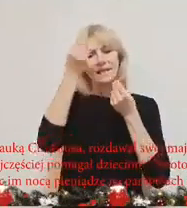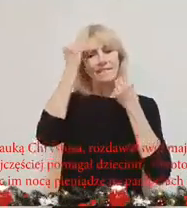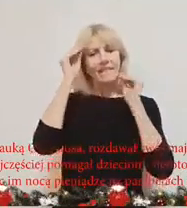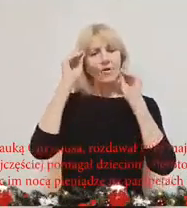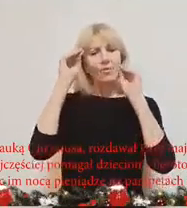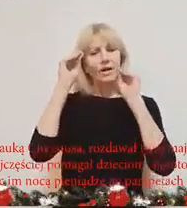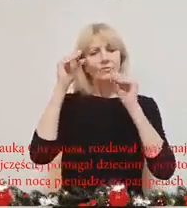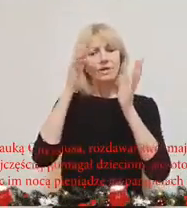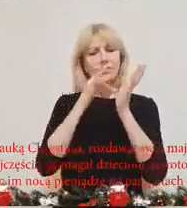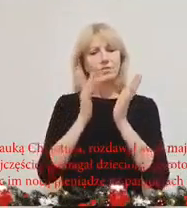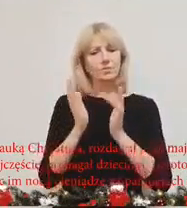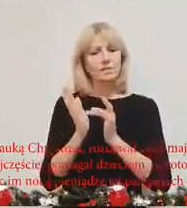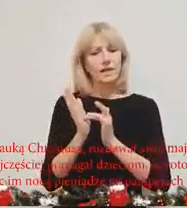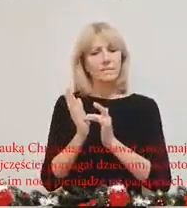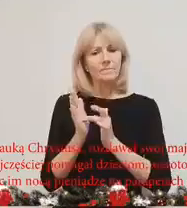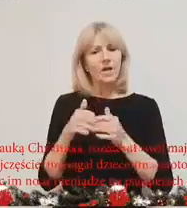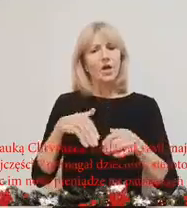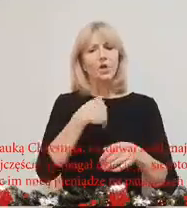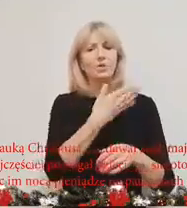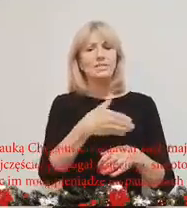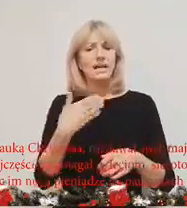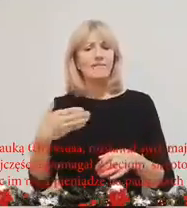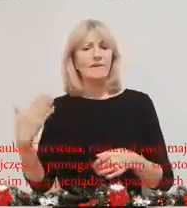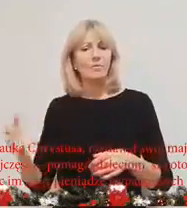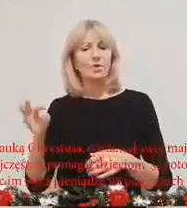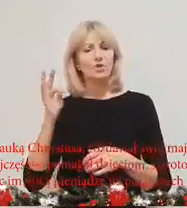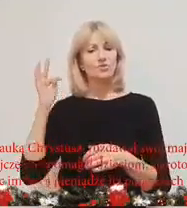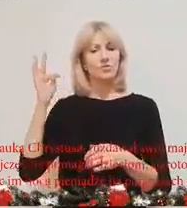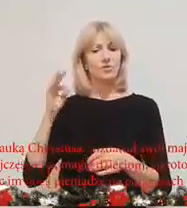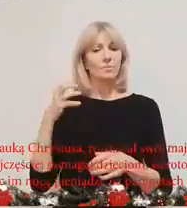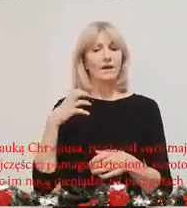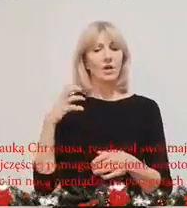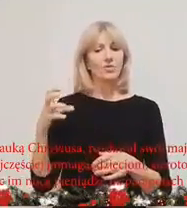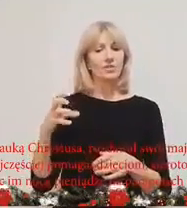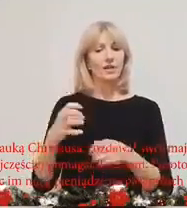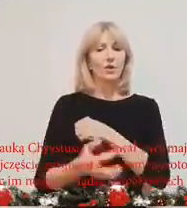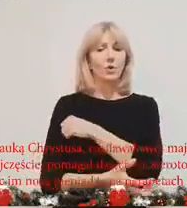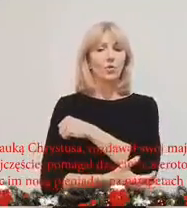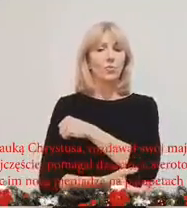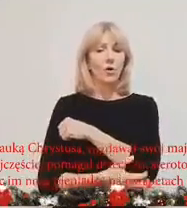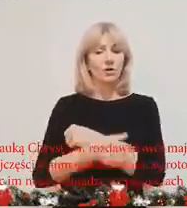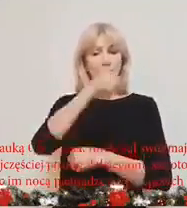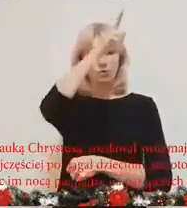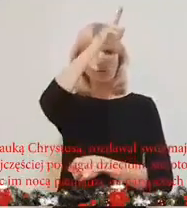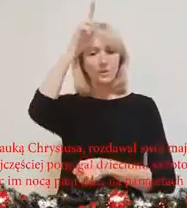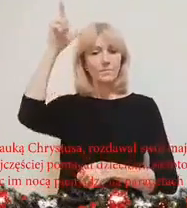naukę Chrystusa, rozdawał swój majątek ubogim ludziom.